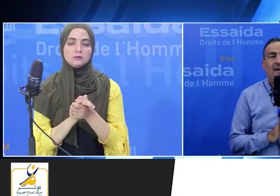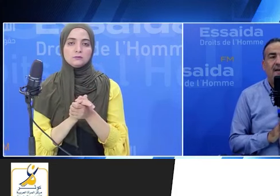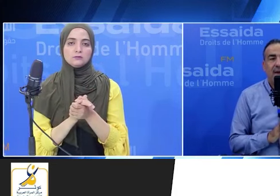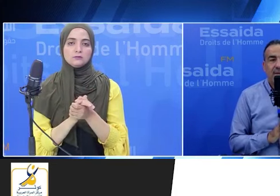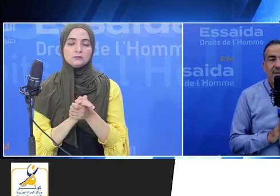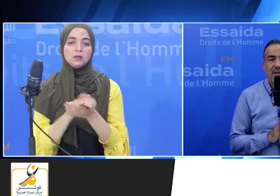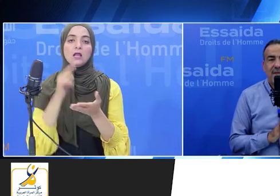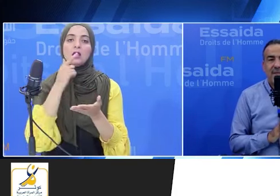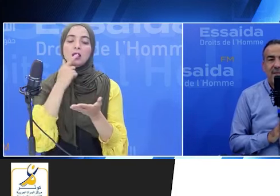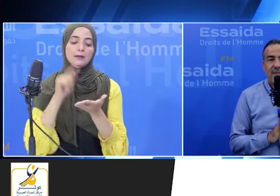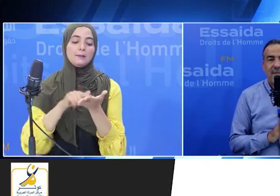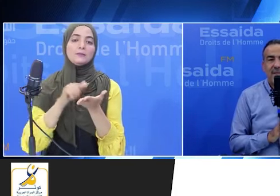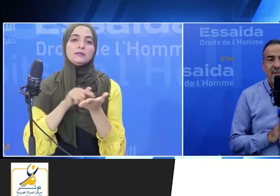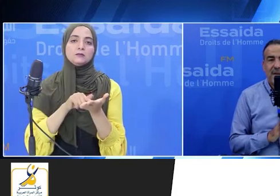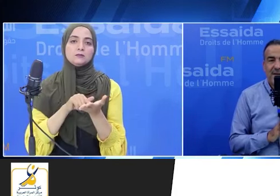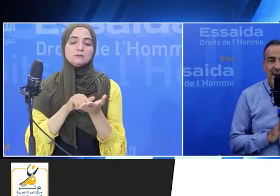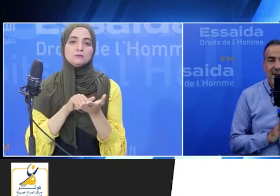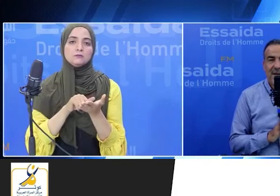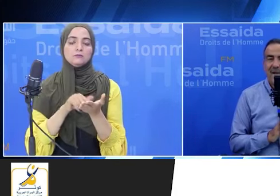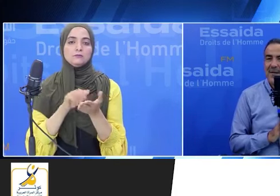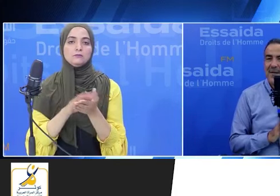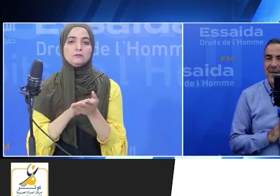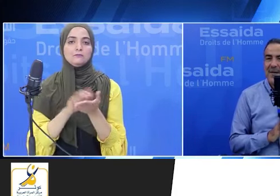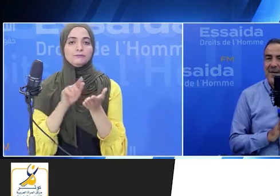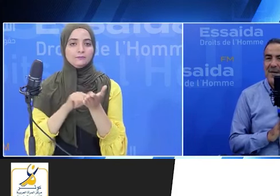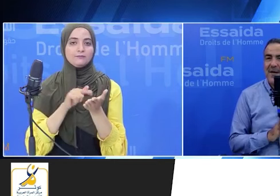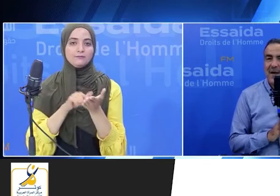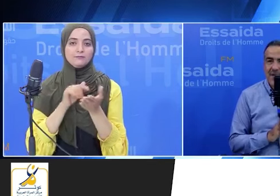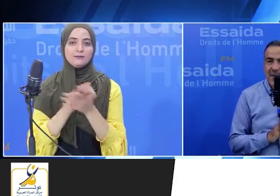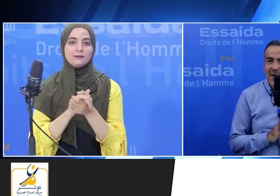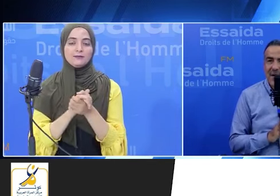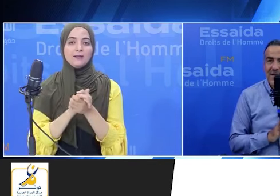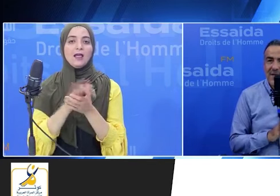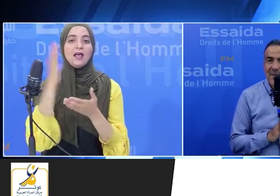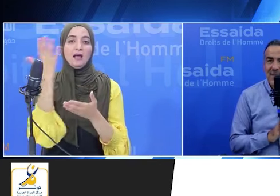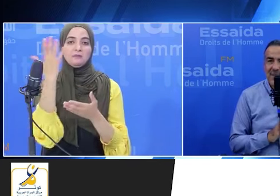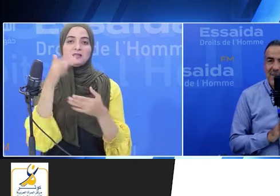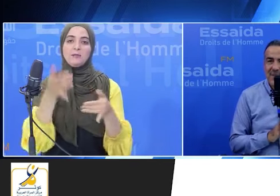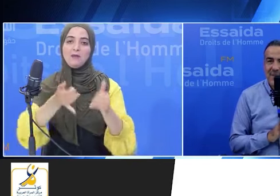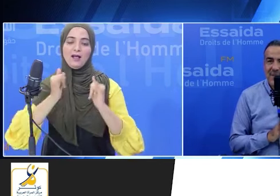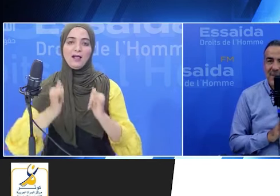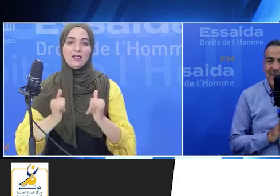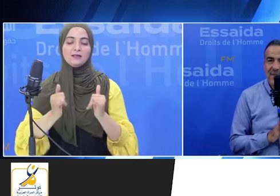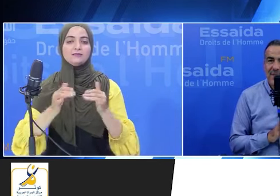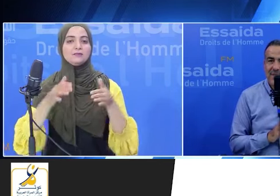قيبز بلد لحنة خمسة مقاعد